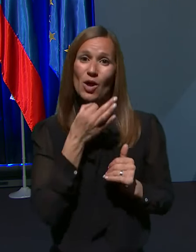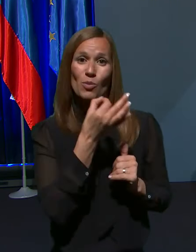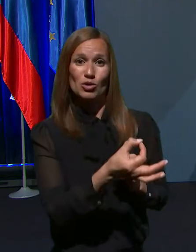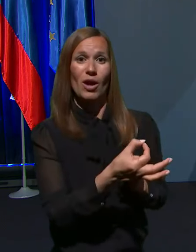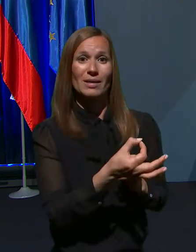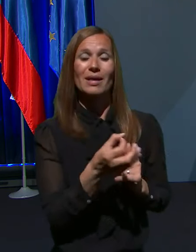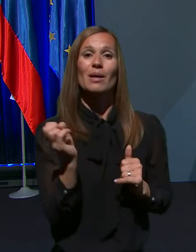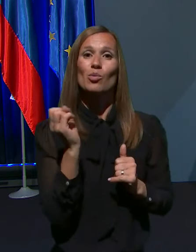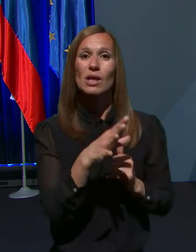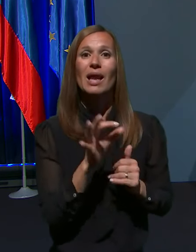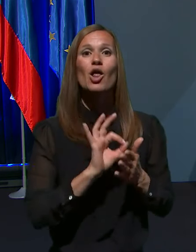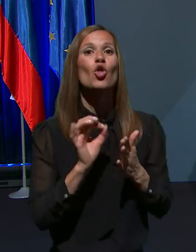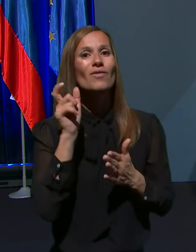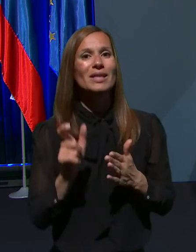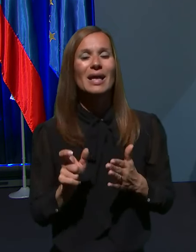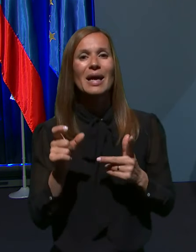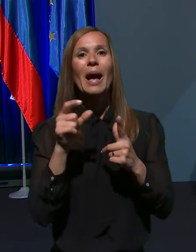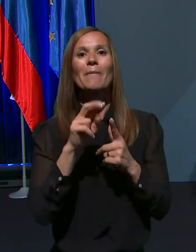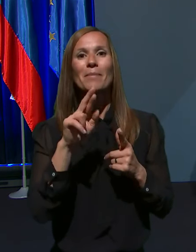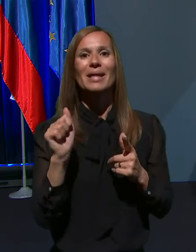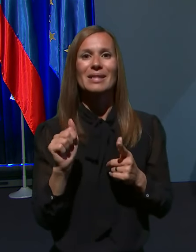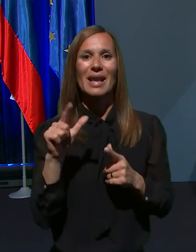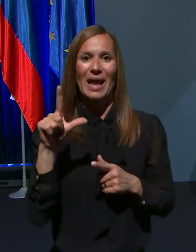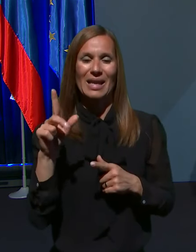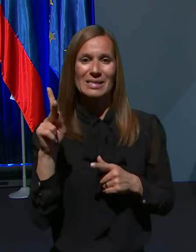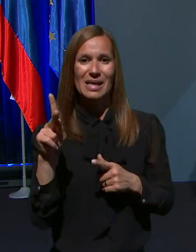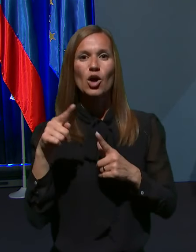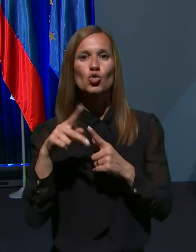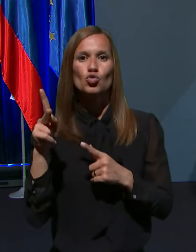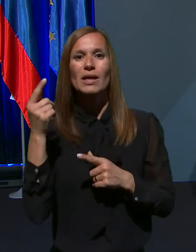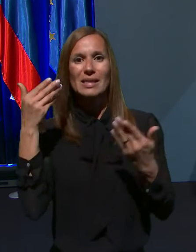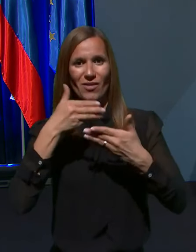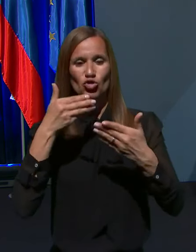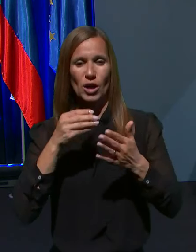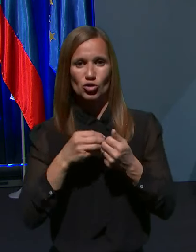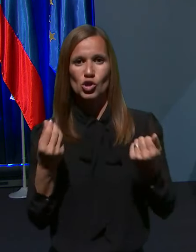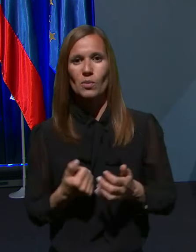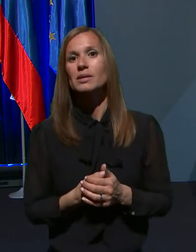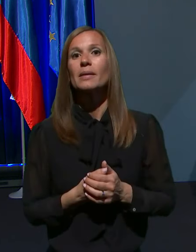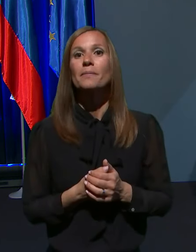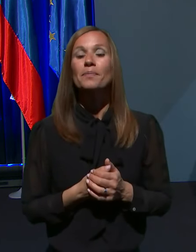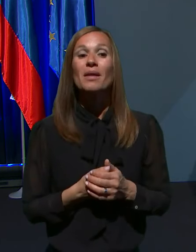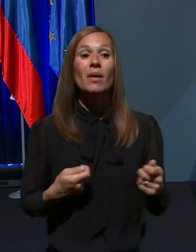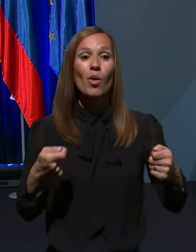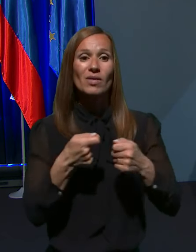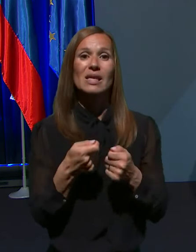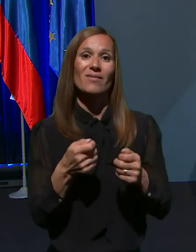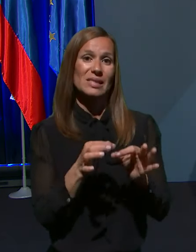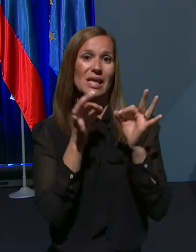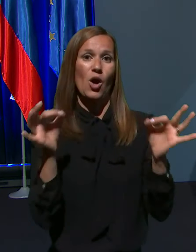nam ga je poslala novinarka Petra Lesjak-Tušek izvečera. V povezavi z javnimi